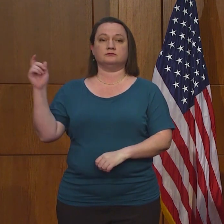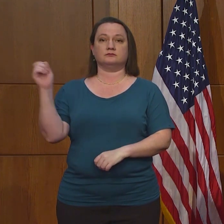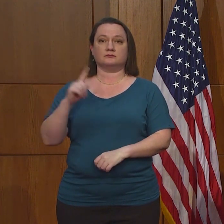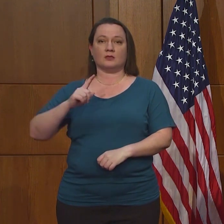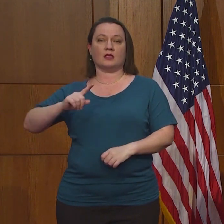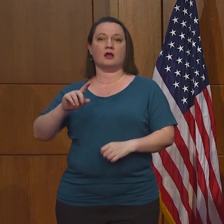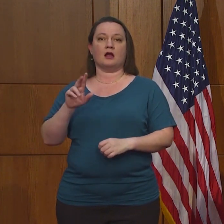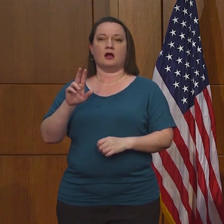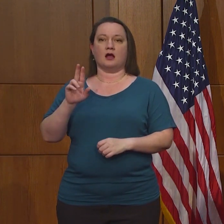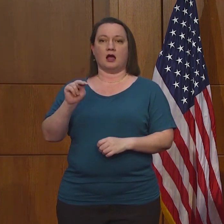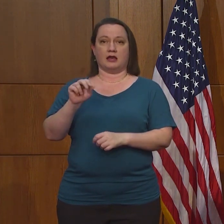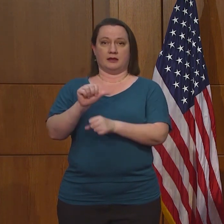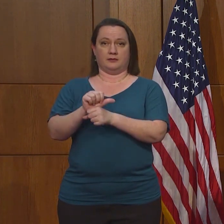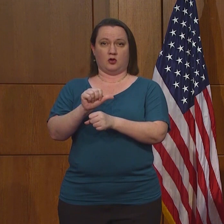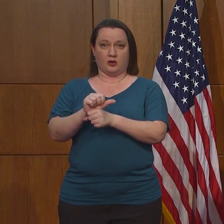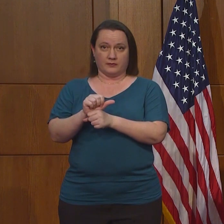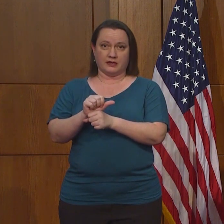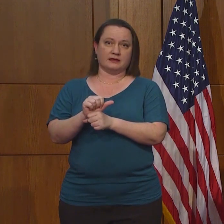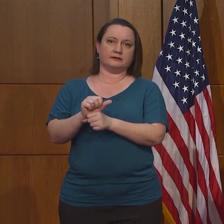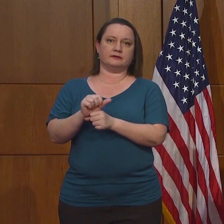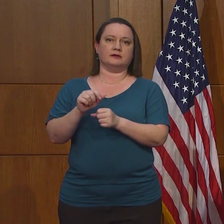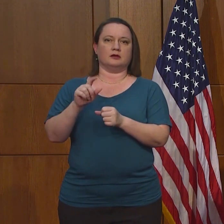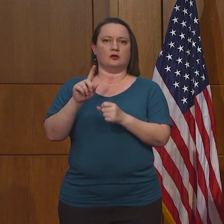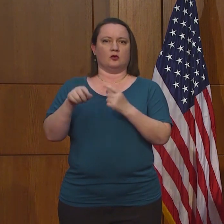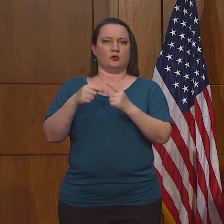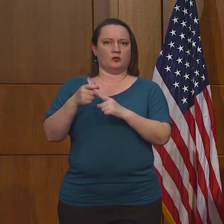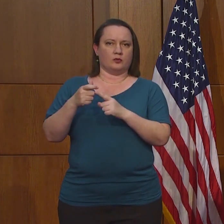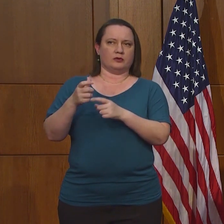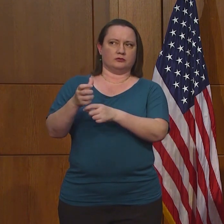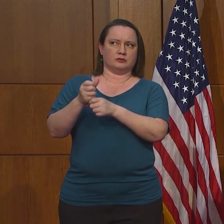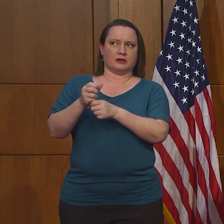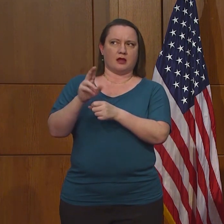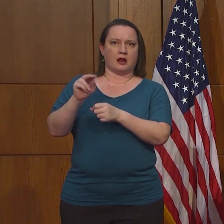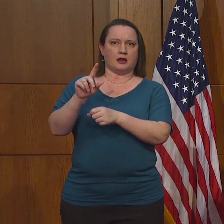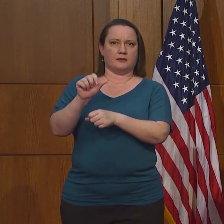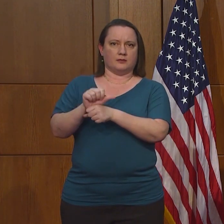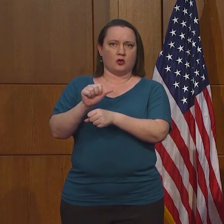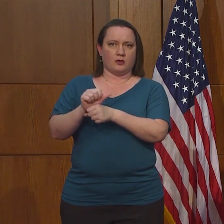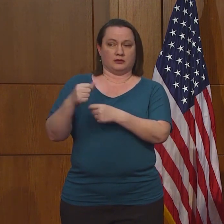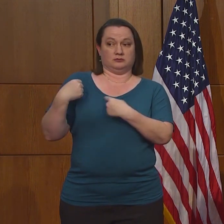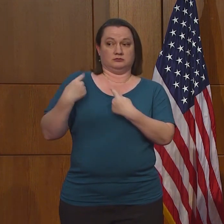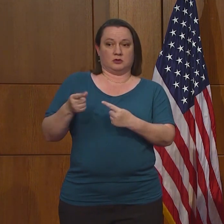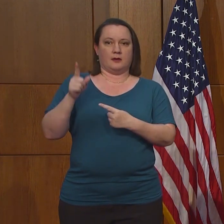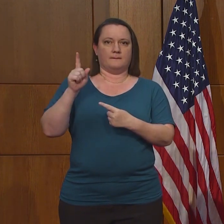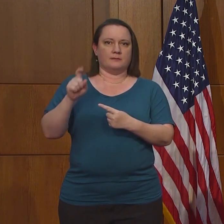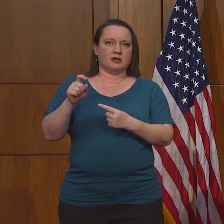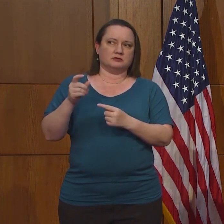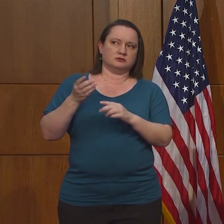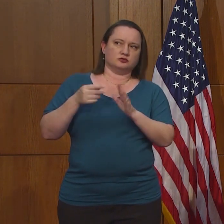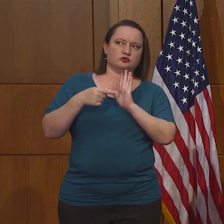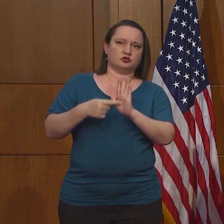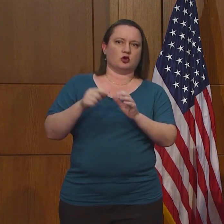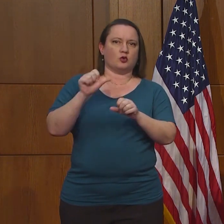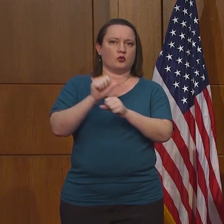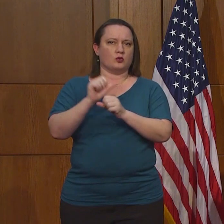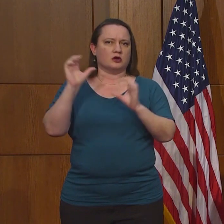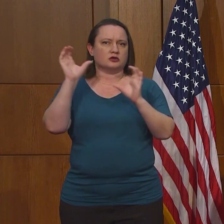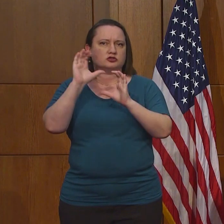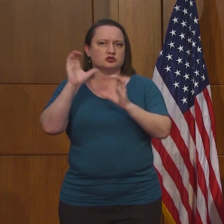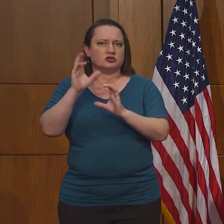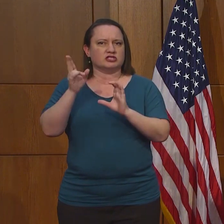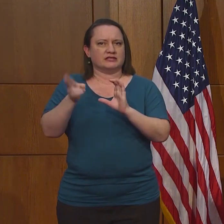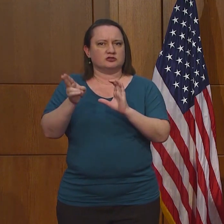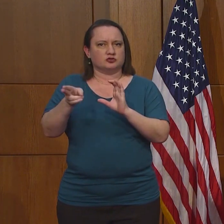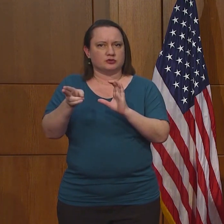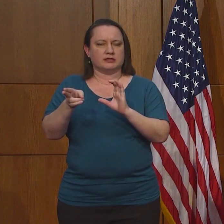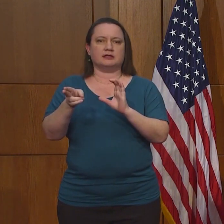Tan pronto el gobernador escuche la pregunta, nos va a responder. ¿Cuál fue la pregunta? Dice